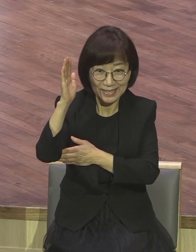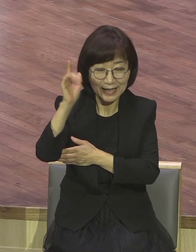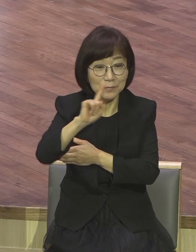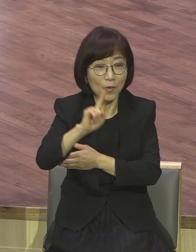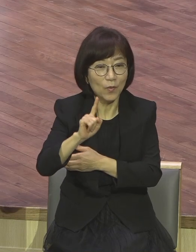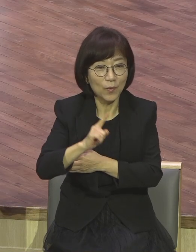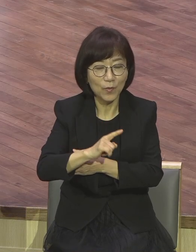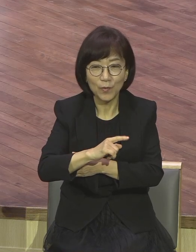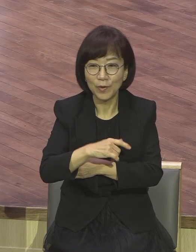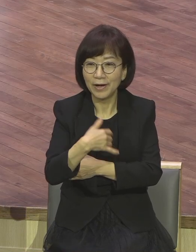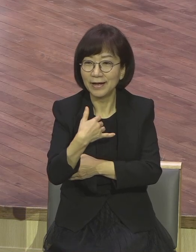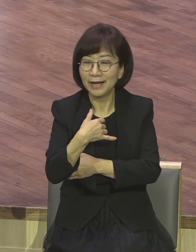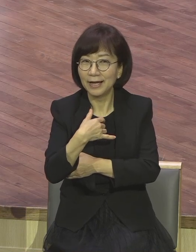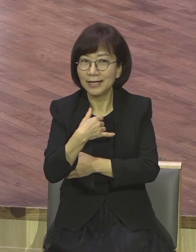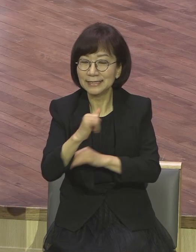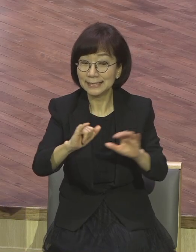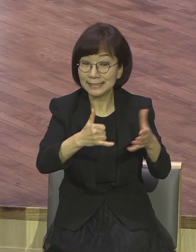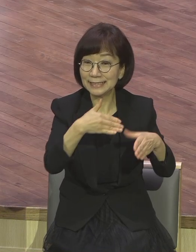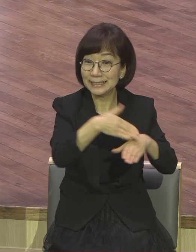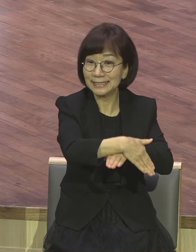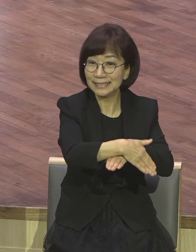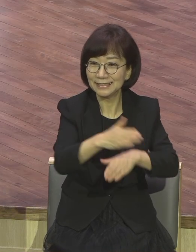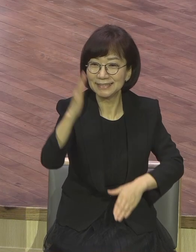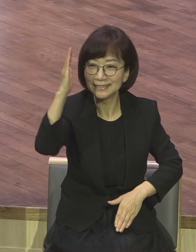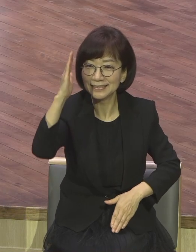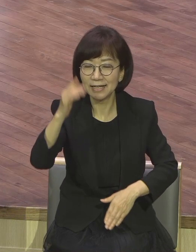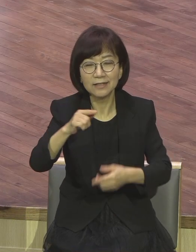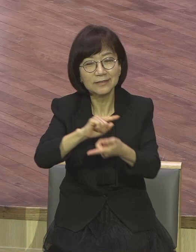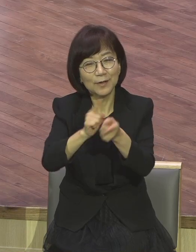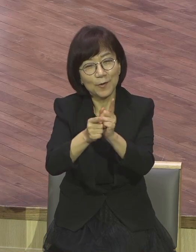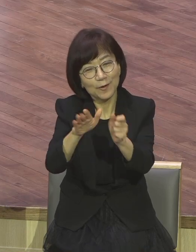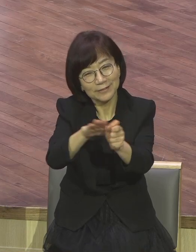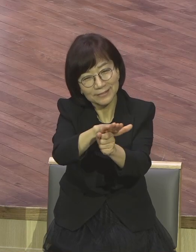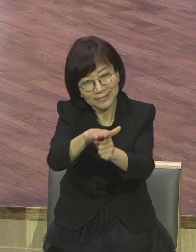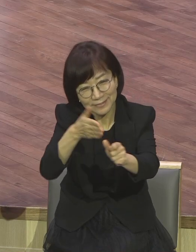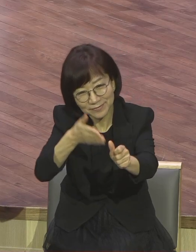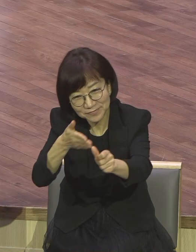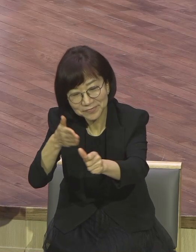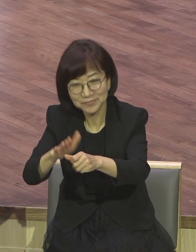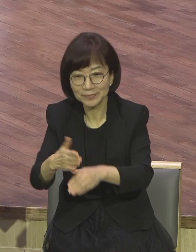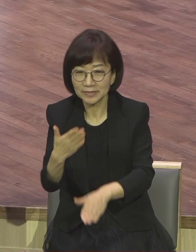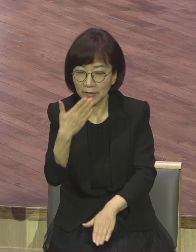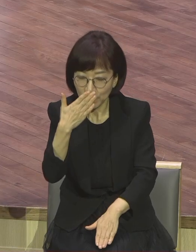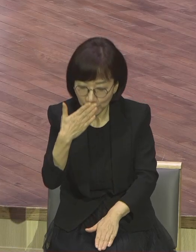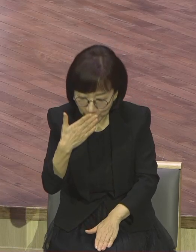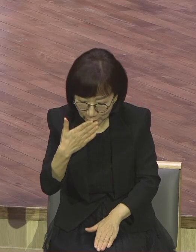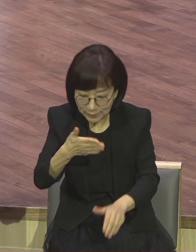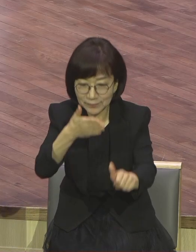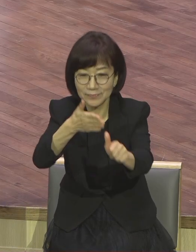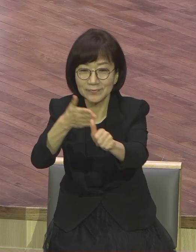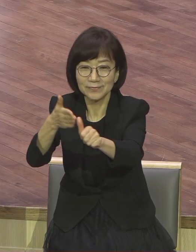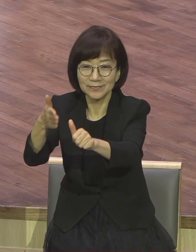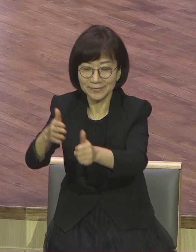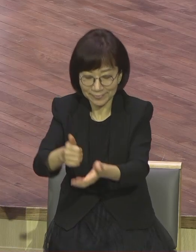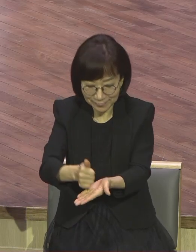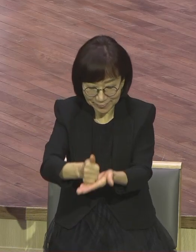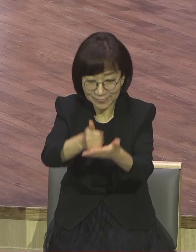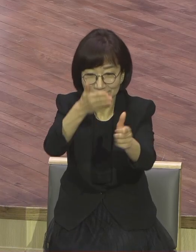세상적인 유익되는 거. 서로 사랑하라 겸손해라 성교라. 전부 교회가 다른 종교와 똑같아요.